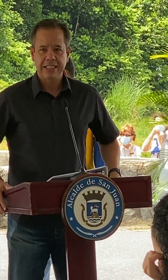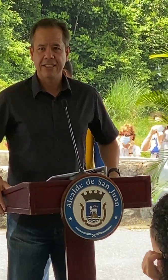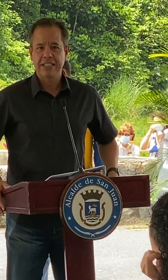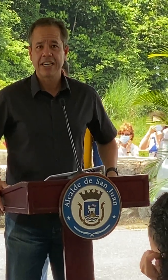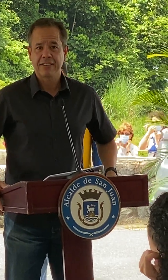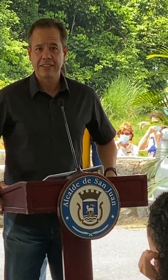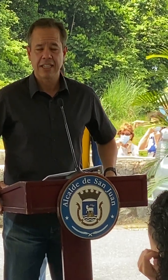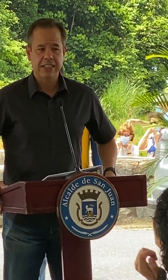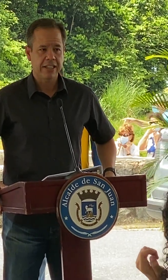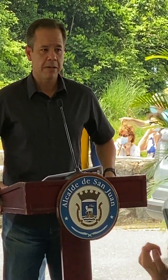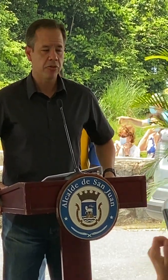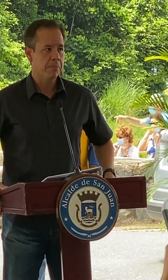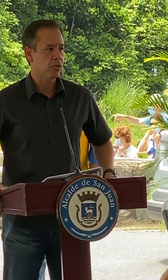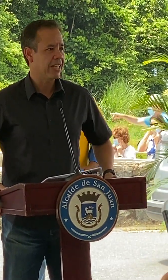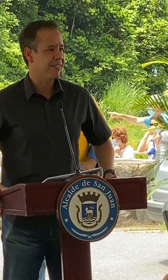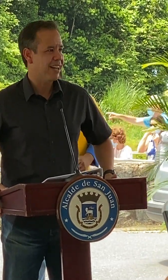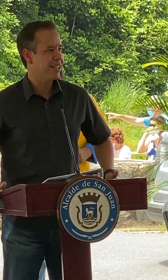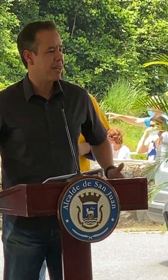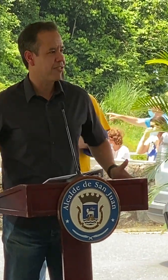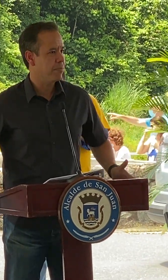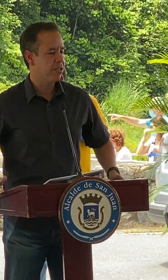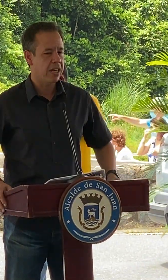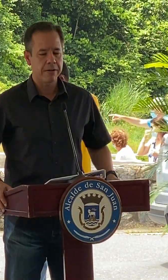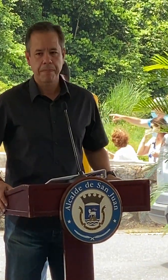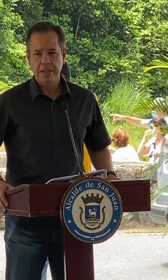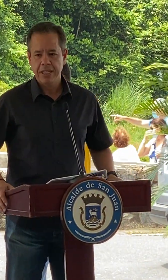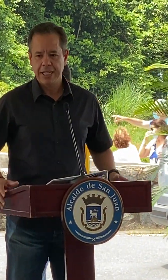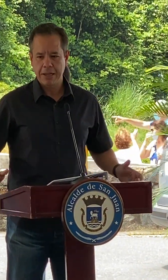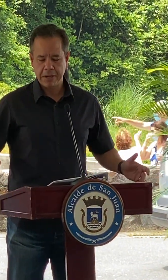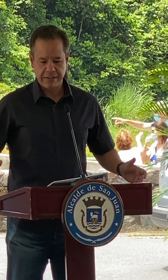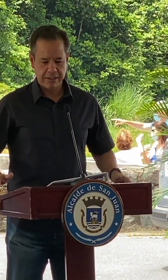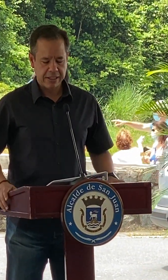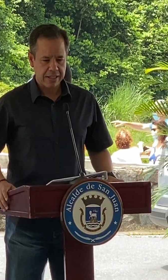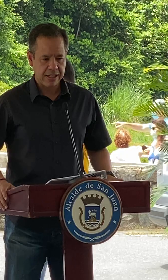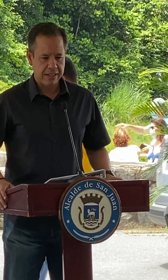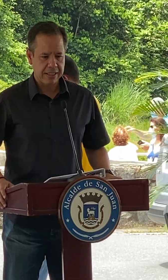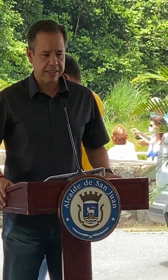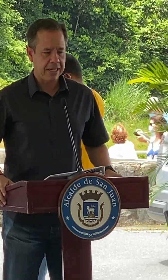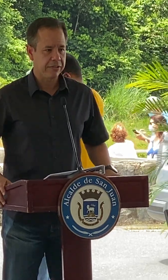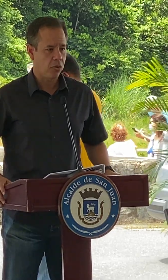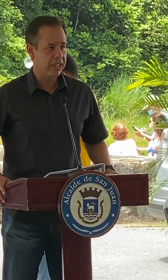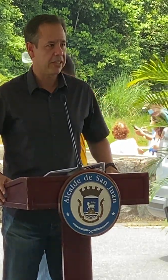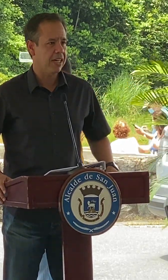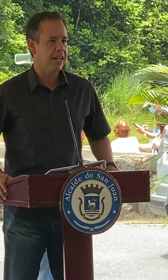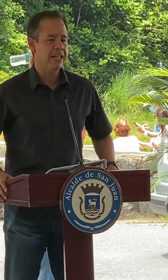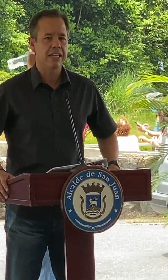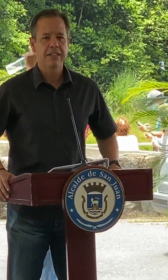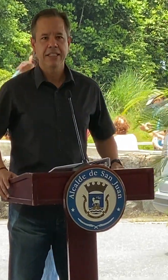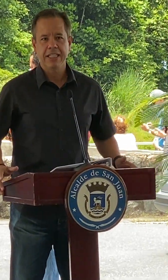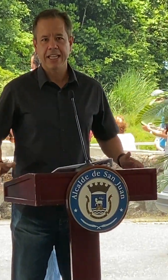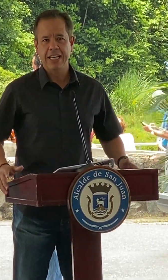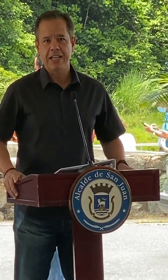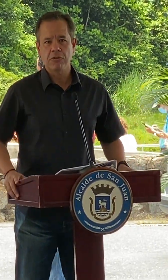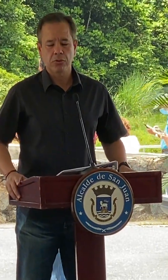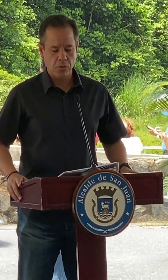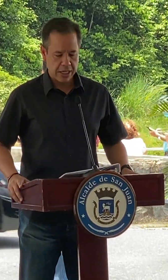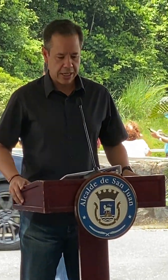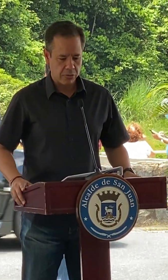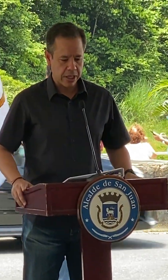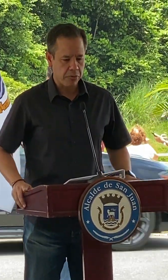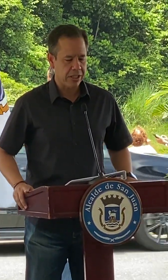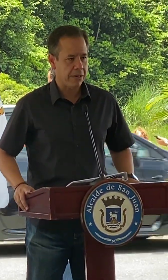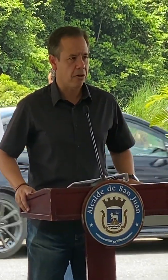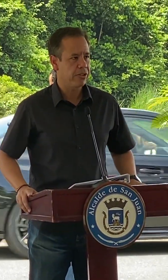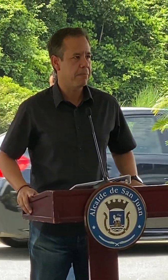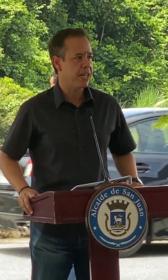entiende la necesidad que tenemos de potenciar de maximizar las bellezas de esta zona y de esta área y que ella junto